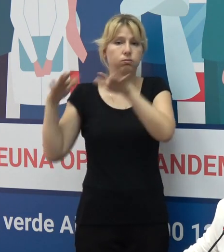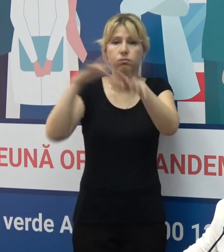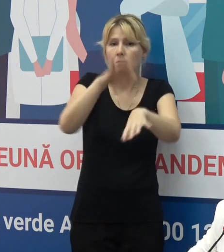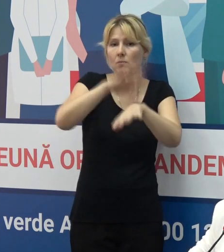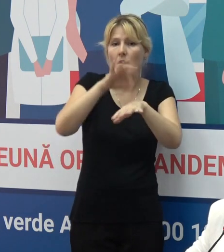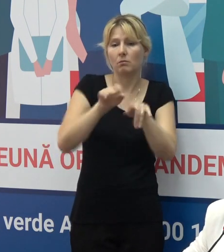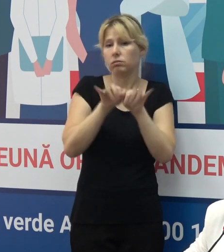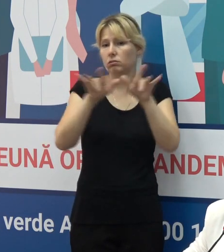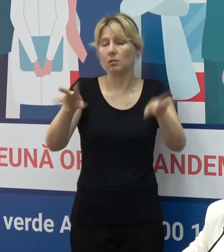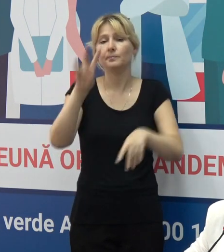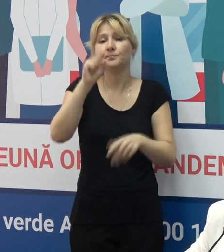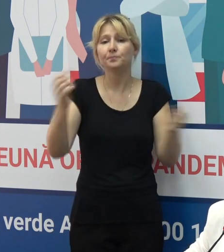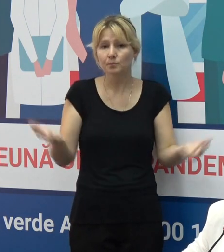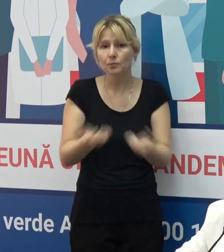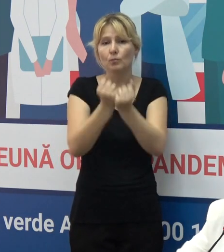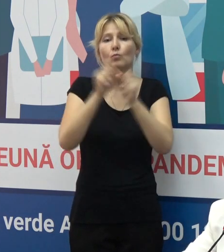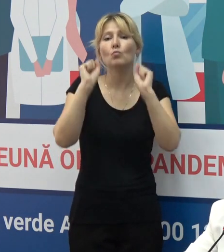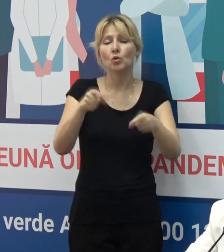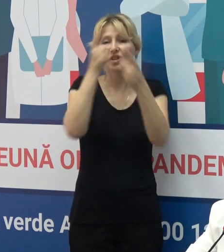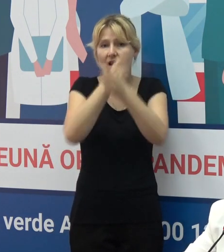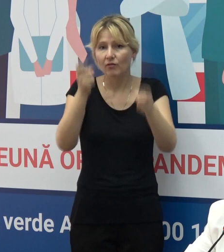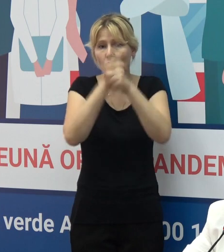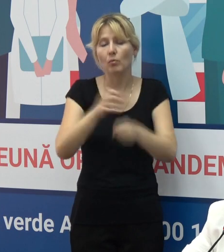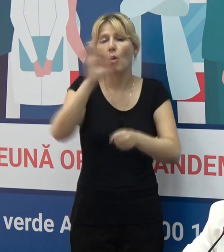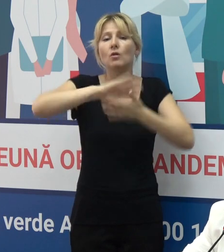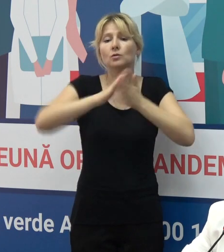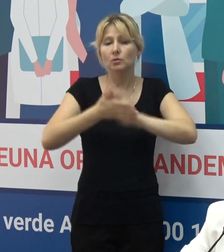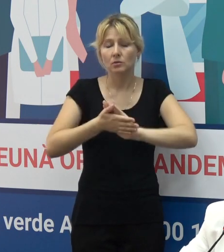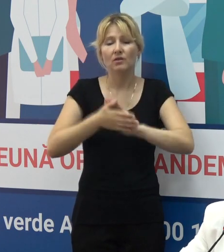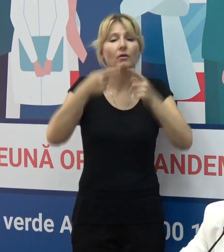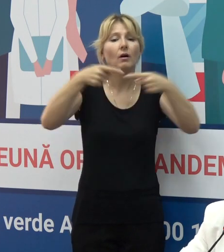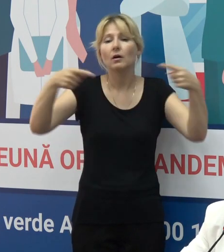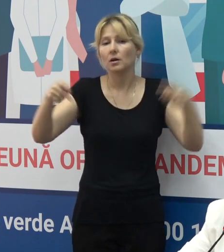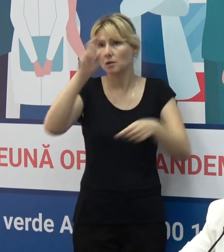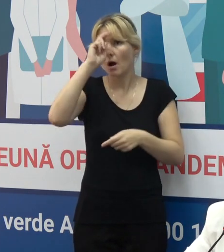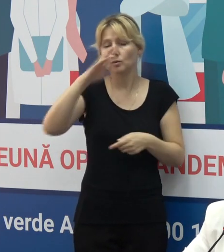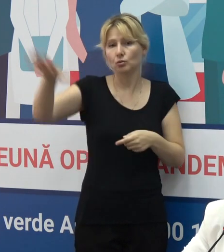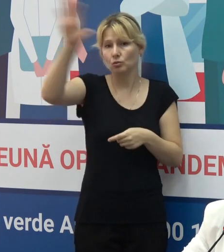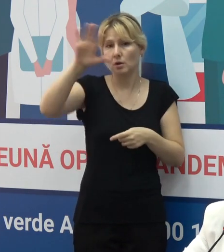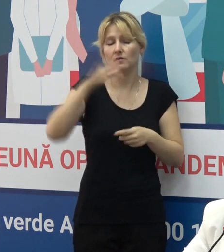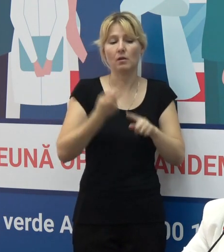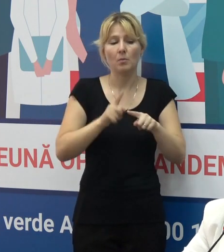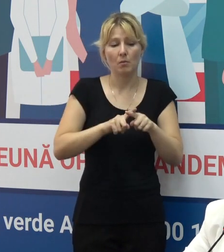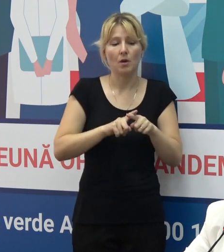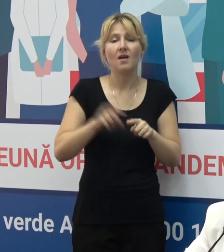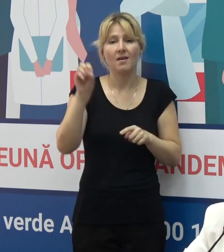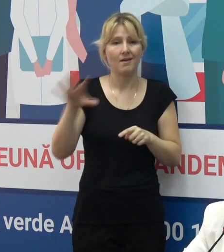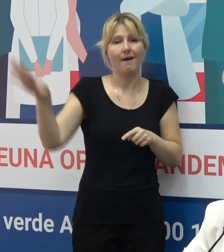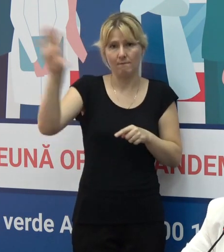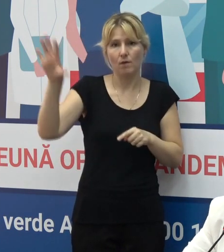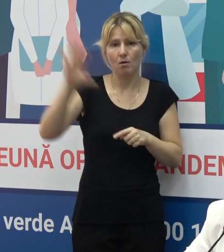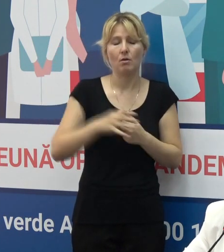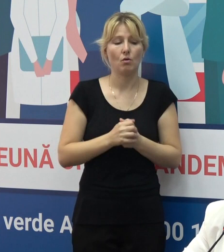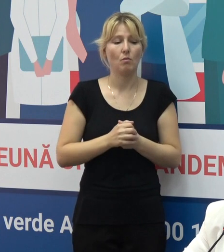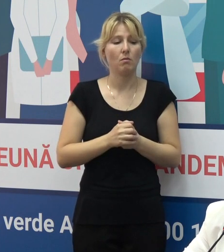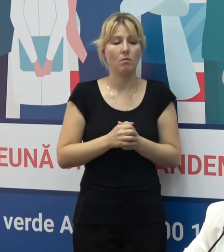susținere, vă aduc informația de situația în alte țări, vorbim de regiunea europeană.